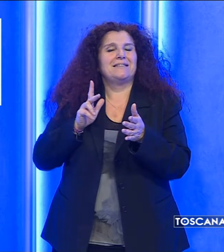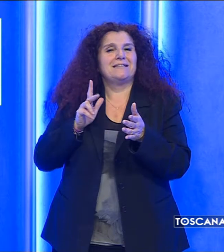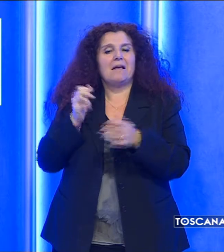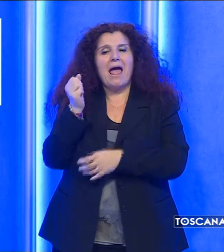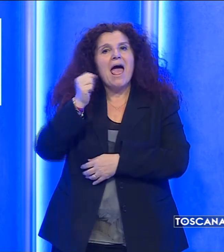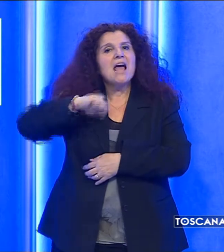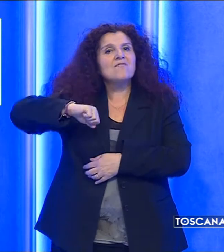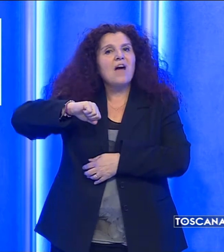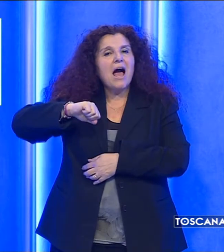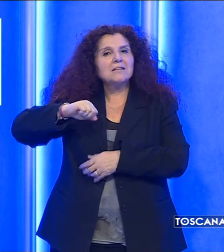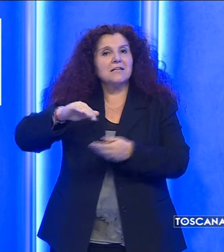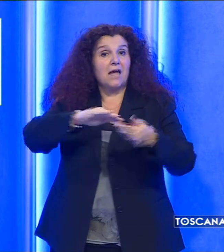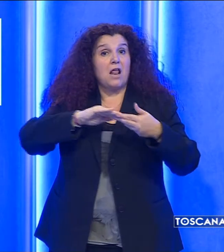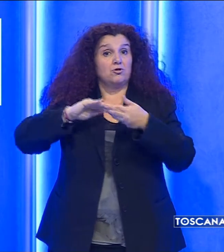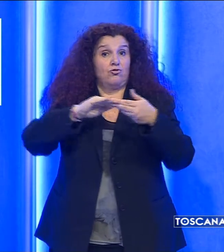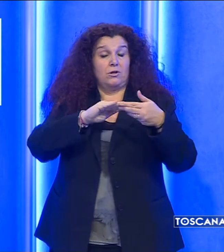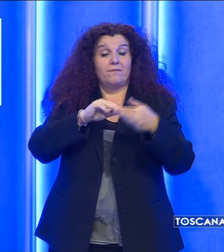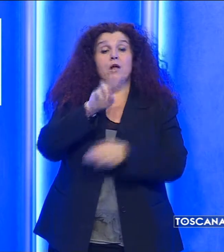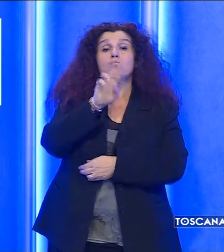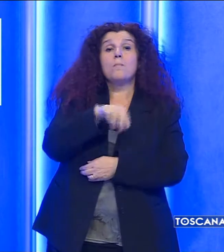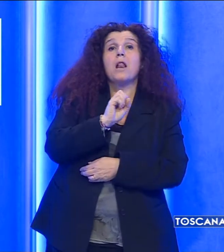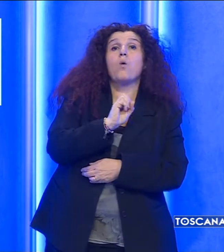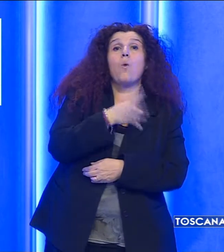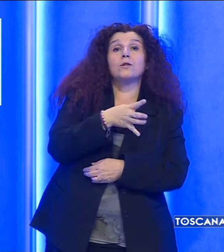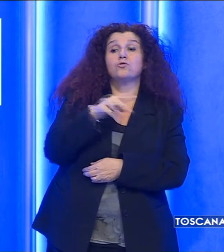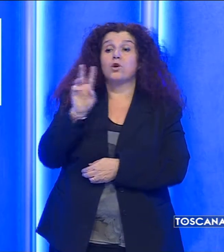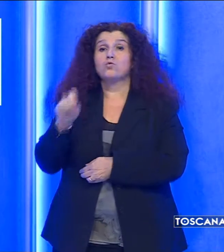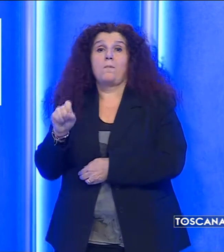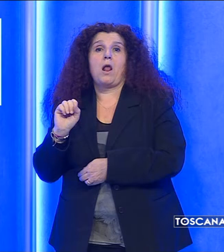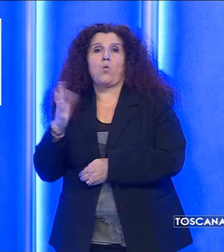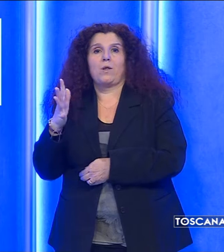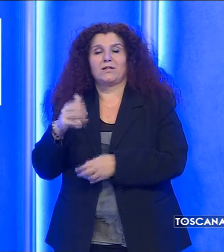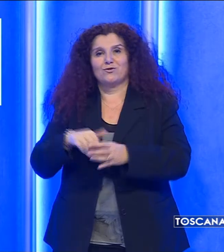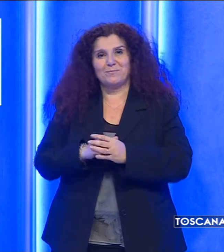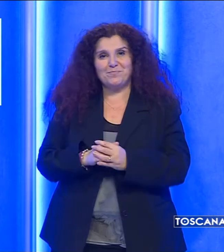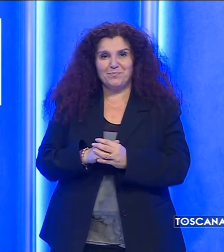evase dalla società tra il 2014 e il 2015.